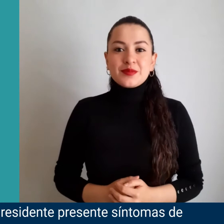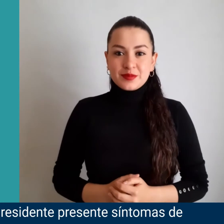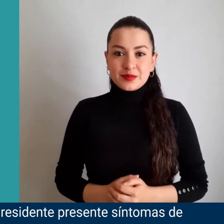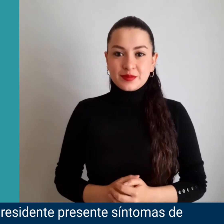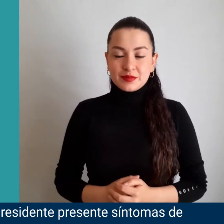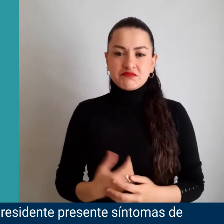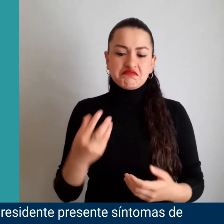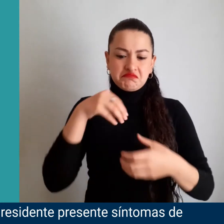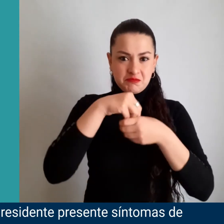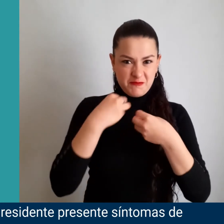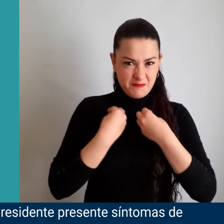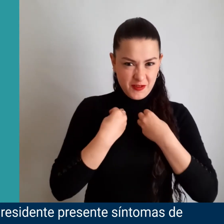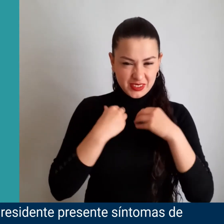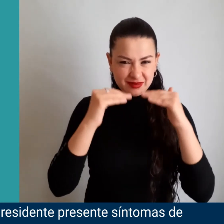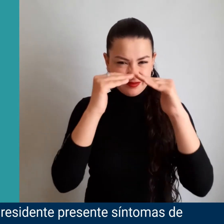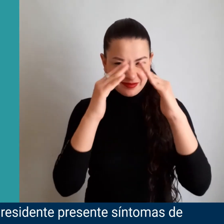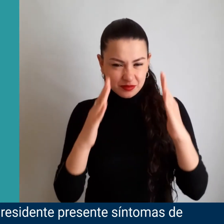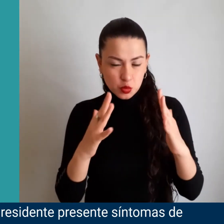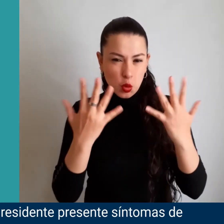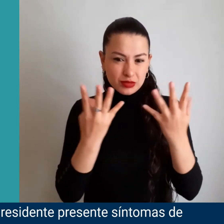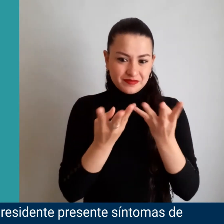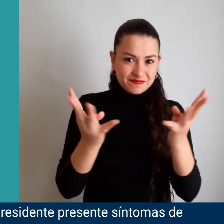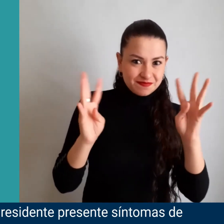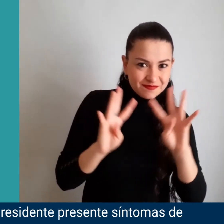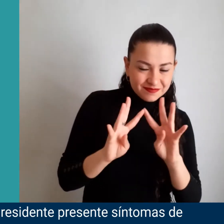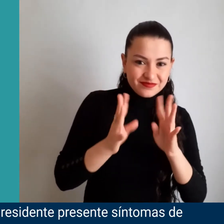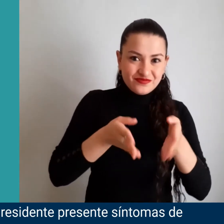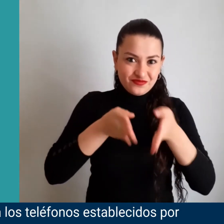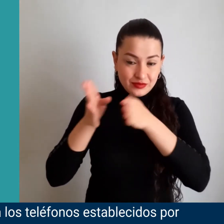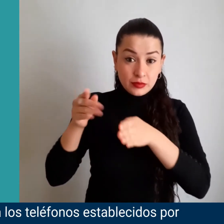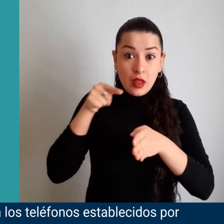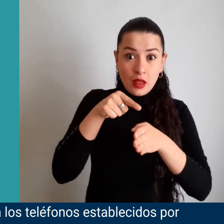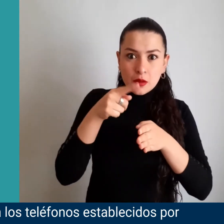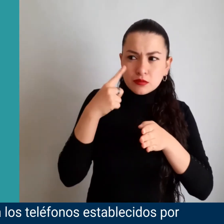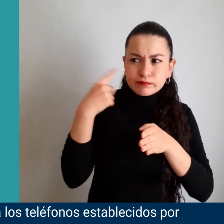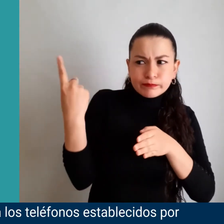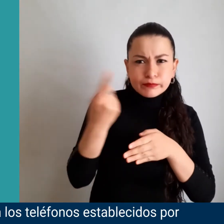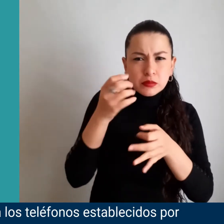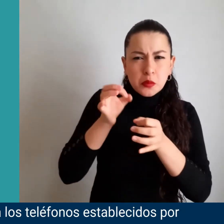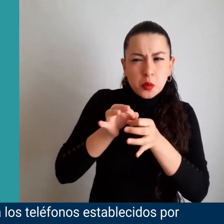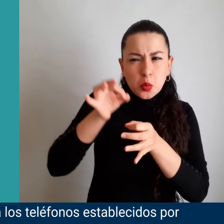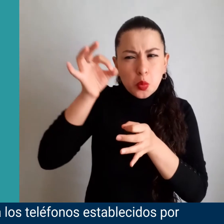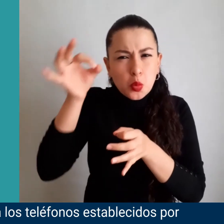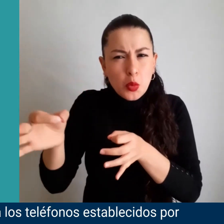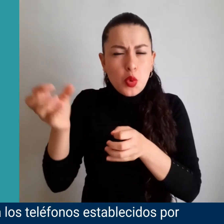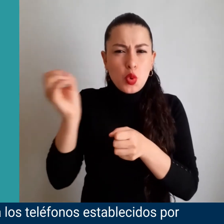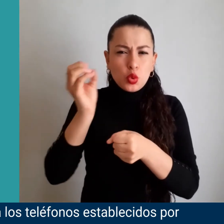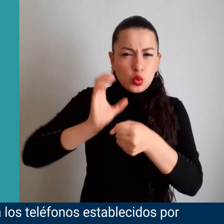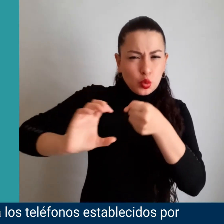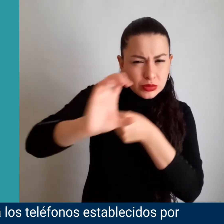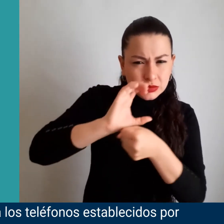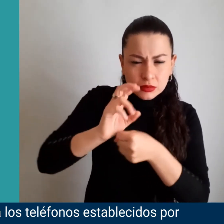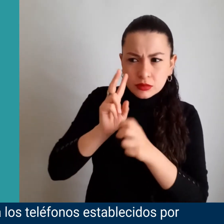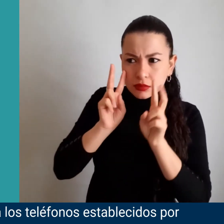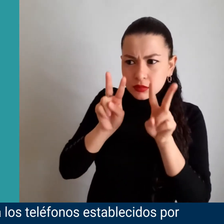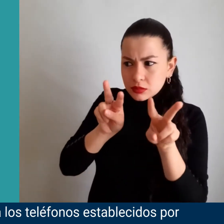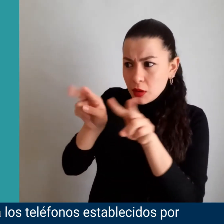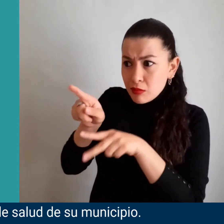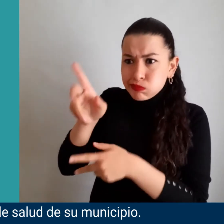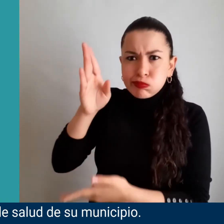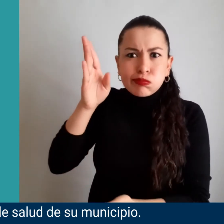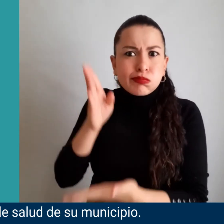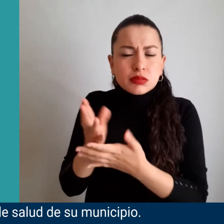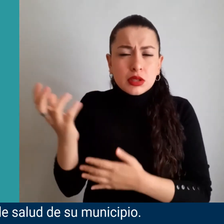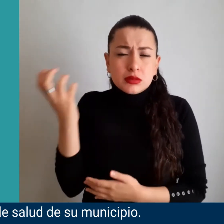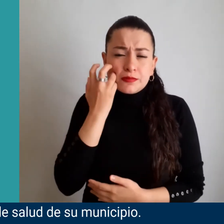Cuarto, en caso que un residente presente síntomas de COVID-19, notificar a los teléfonos establecidos